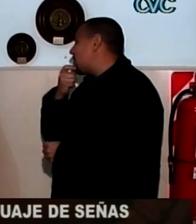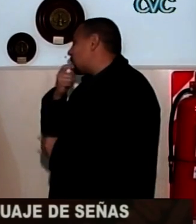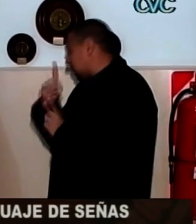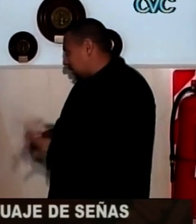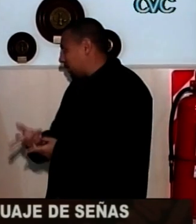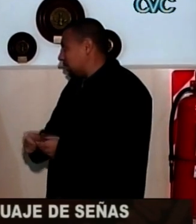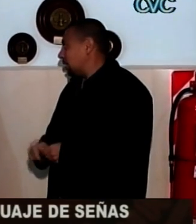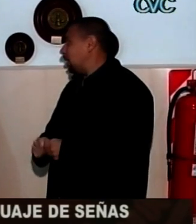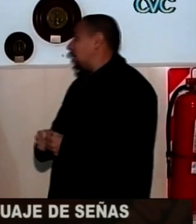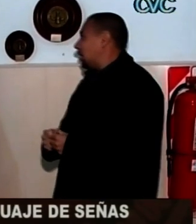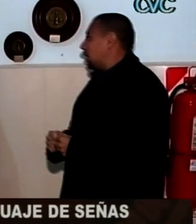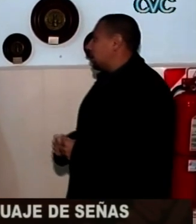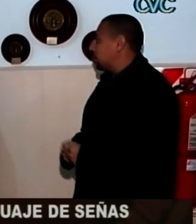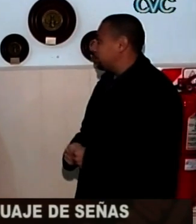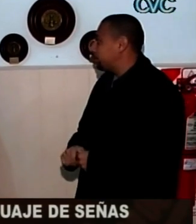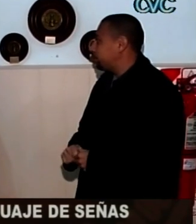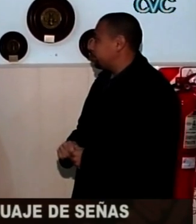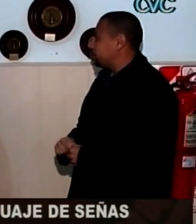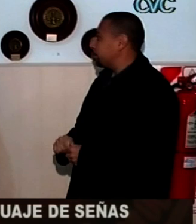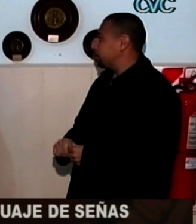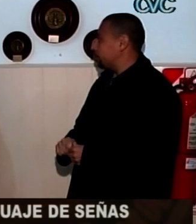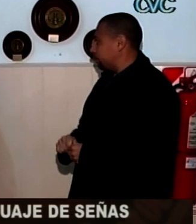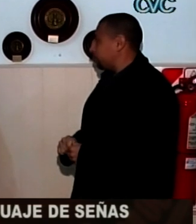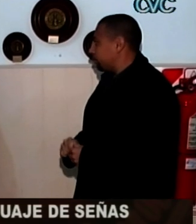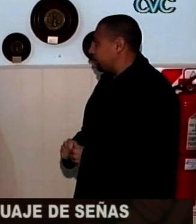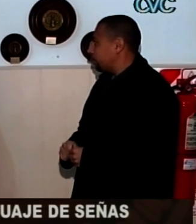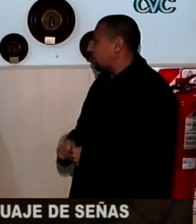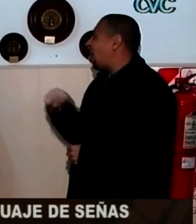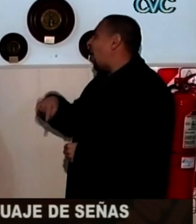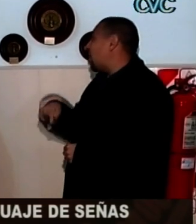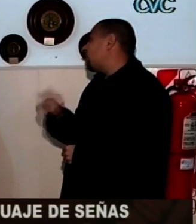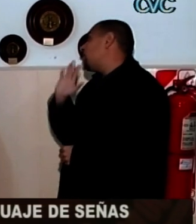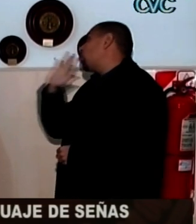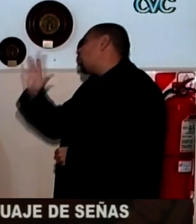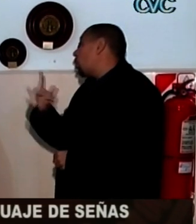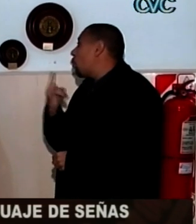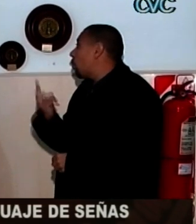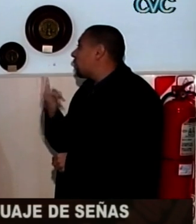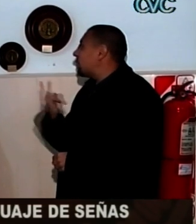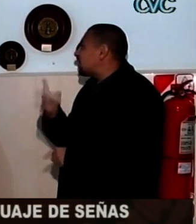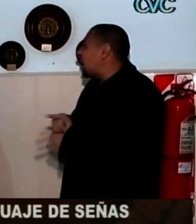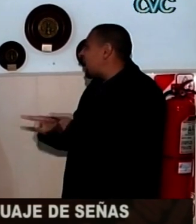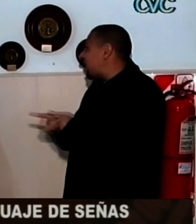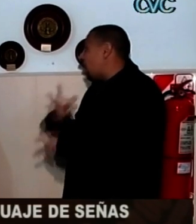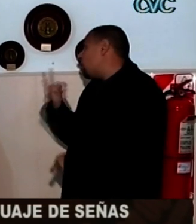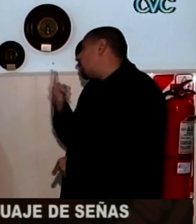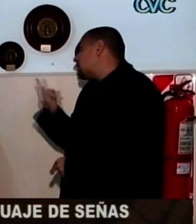no es muy grande. El único lugar donde se estudia es en Mendoza, en la universidad, y eso dificulta. Sí,